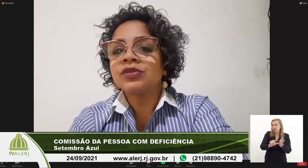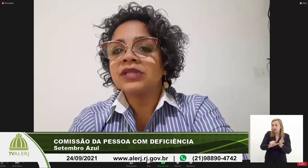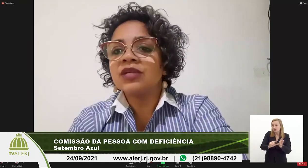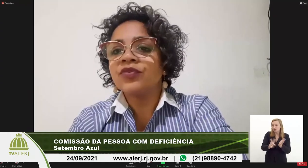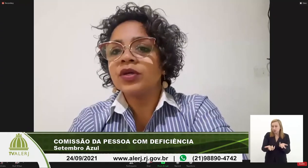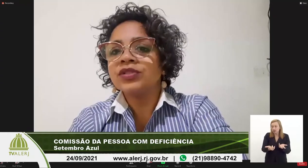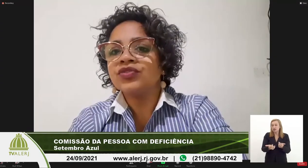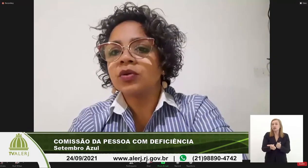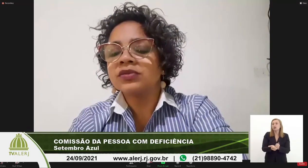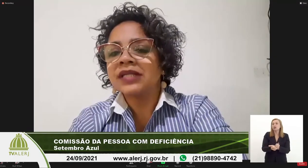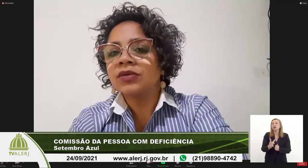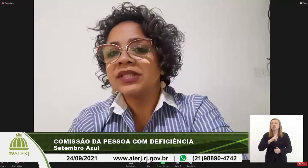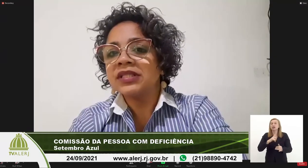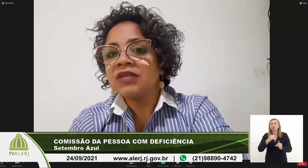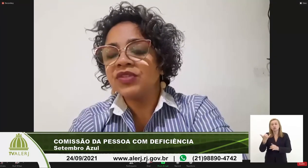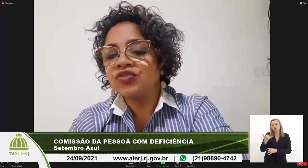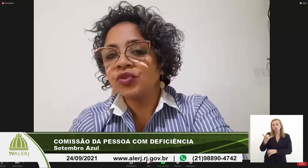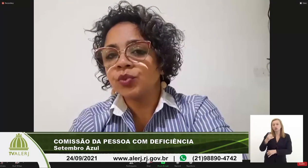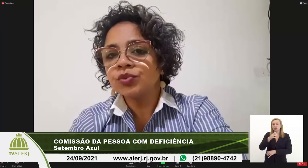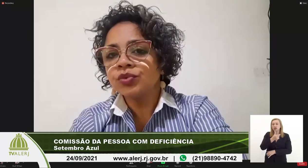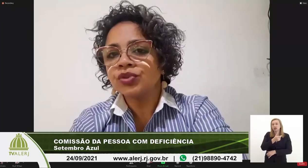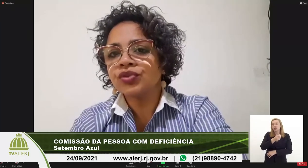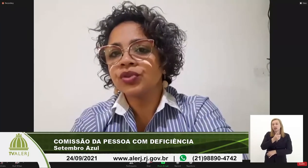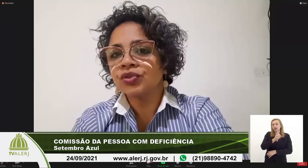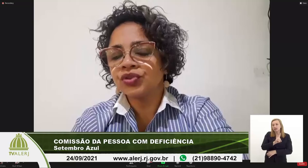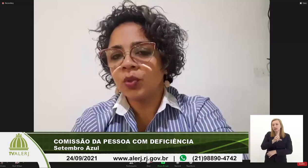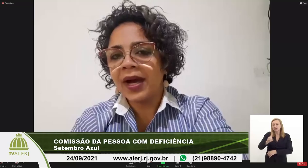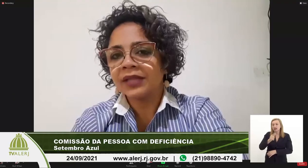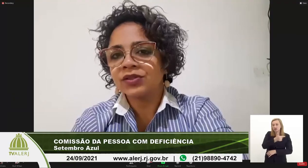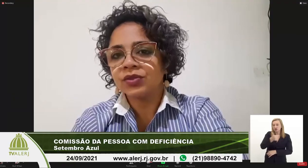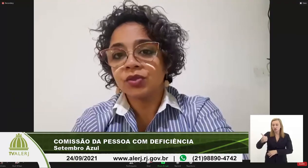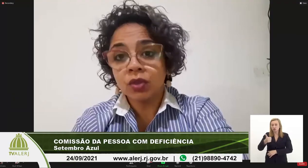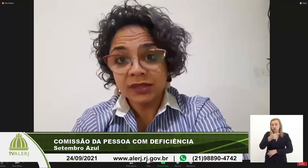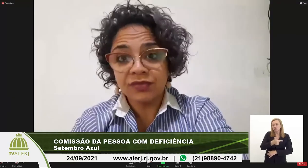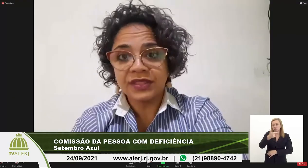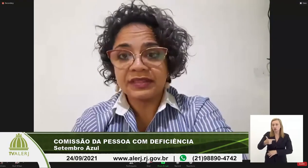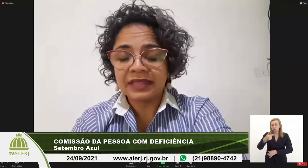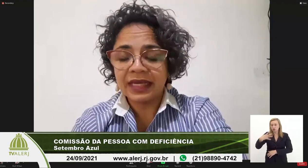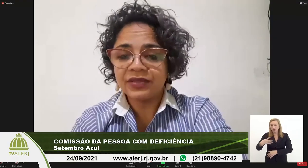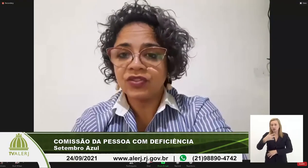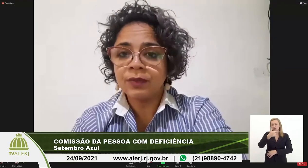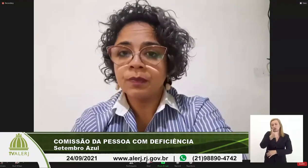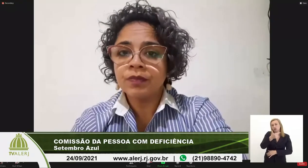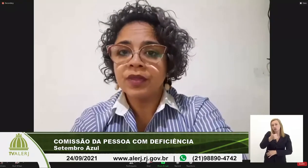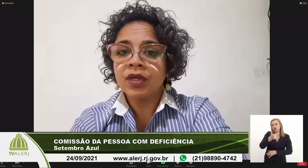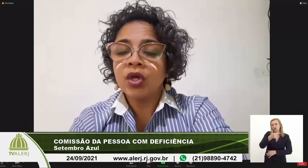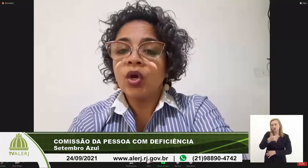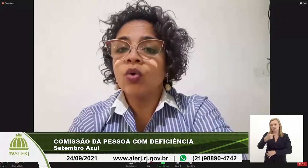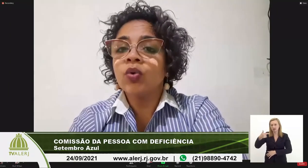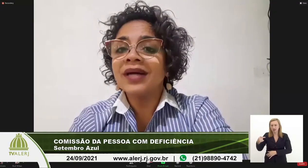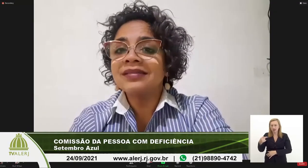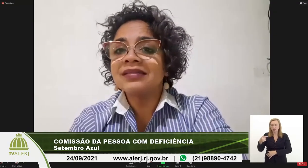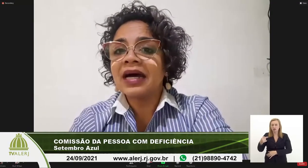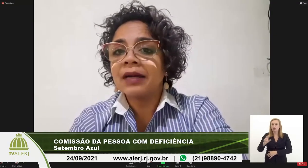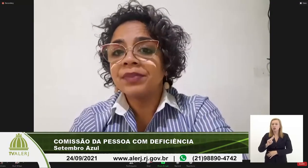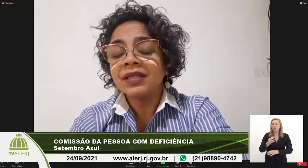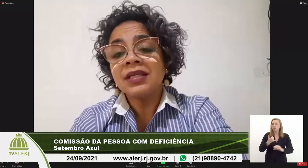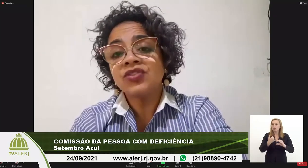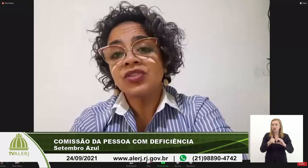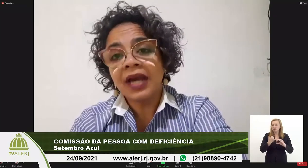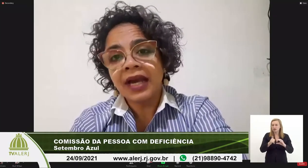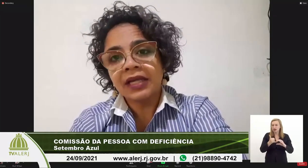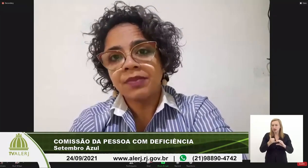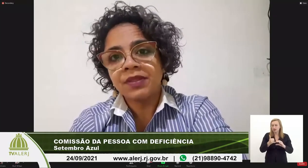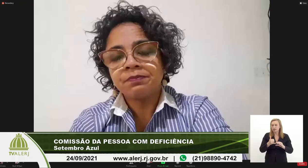temos um telefone de contato que é o DDD 21 2224 1227 o whatsapp